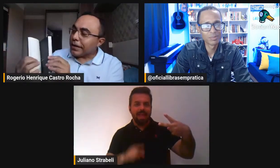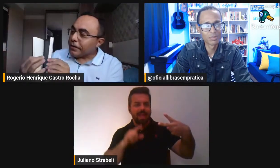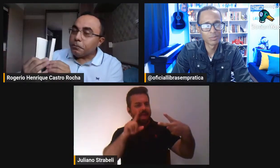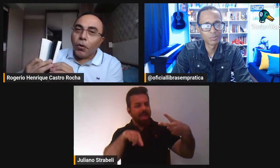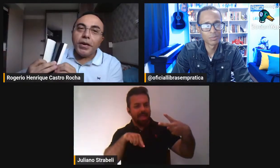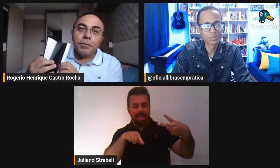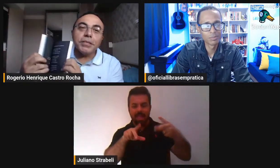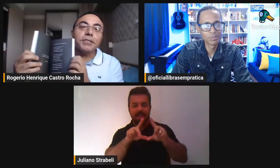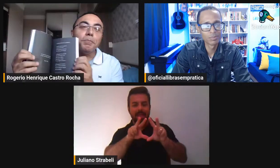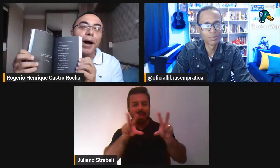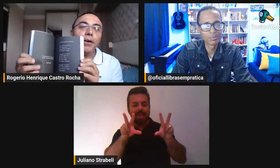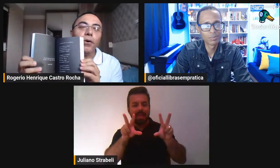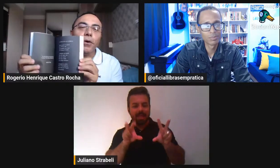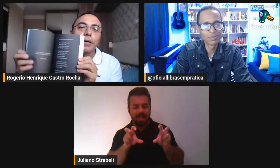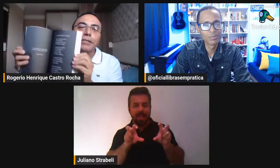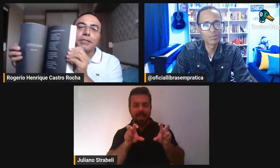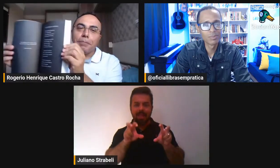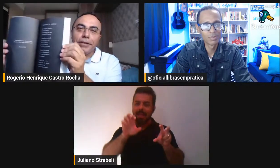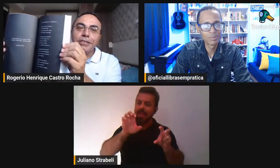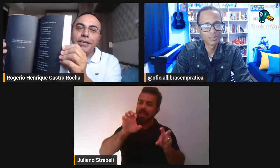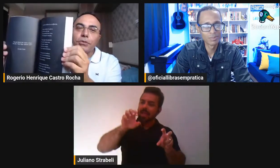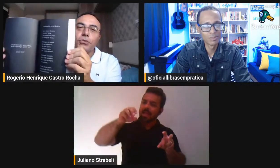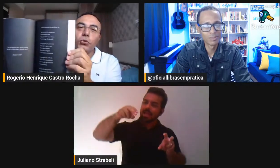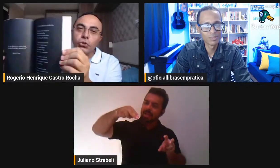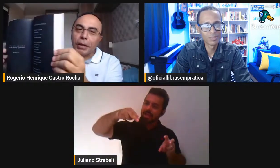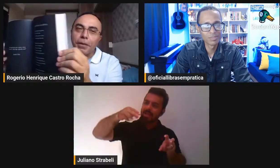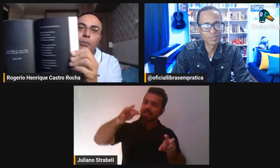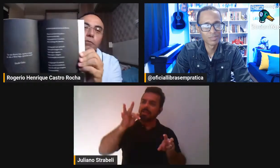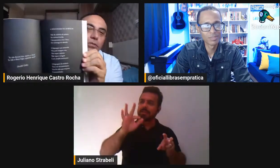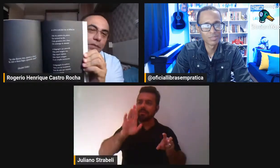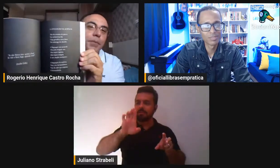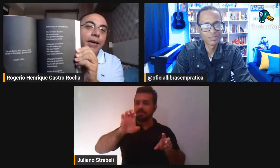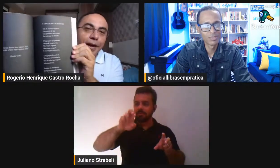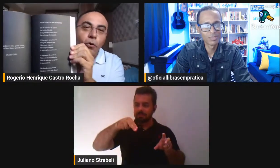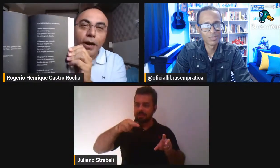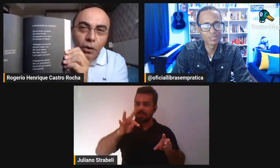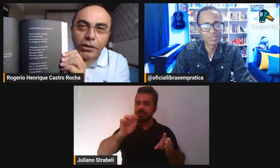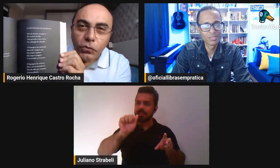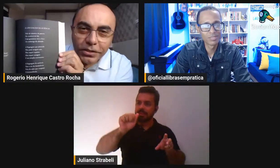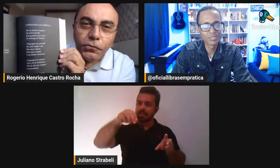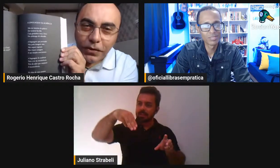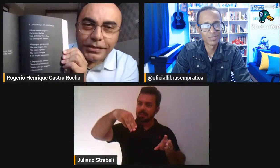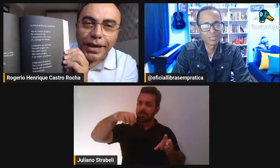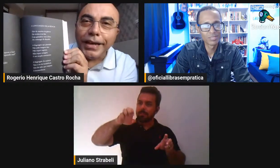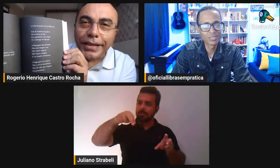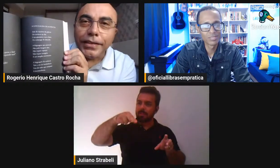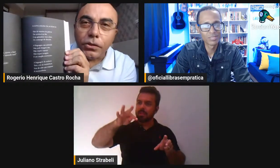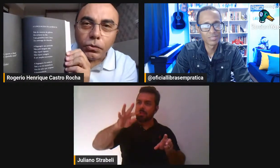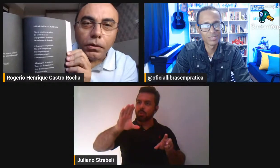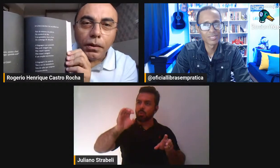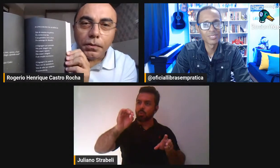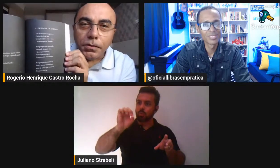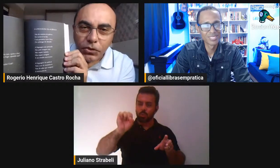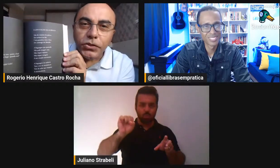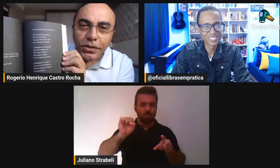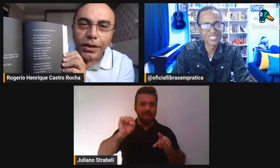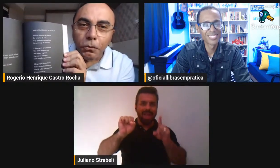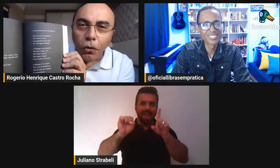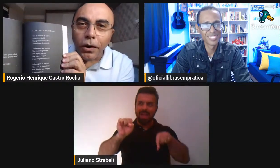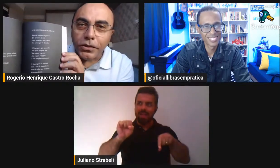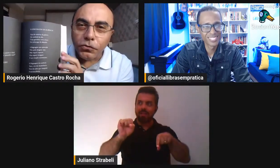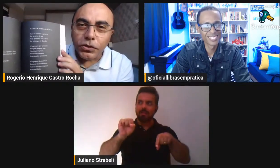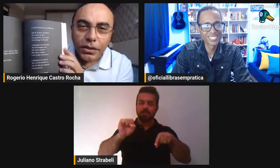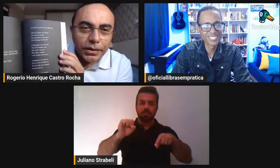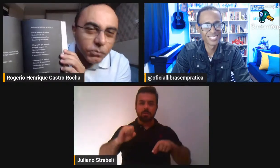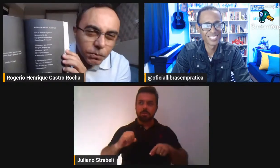ela traz poemas maiores, mais densos, justamente para você bem, agora é hora de você enfrentar, né, leitor? já te